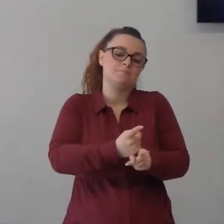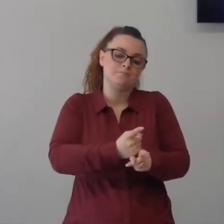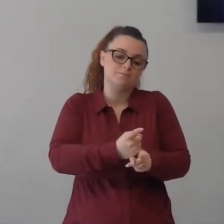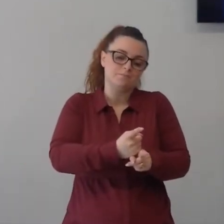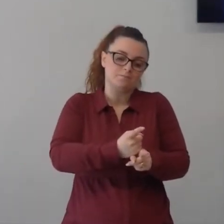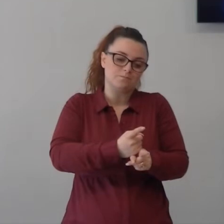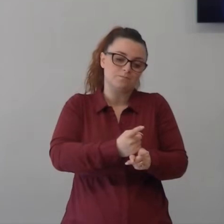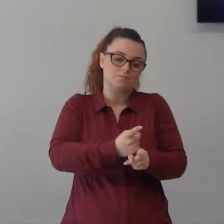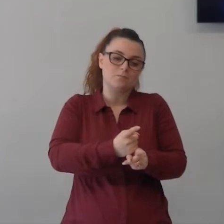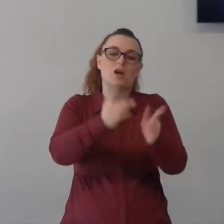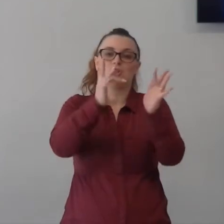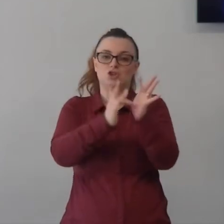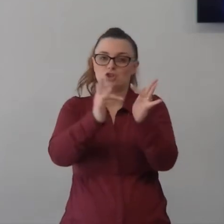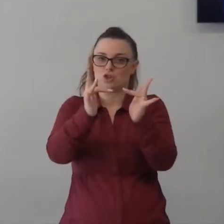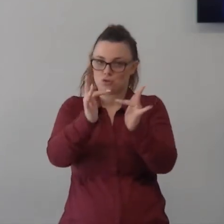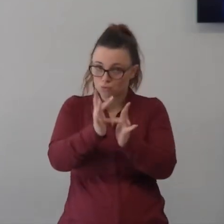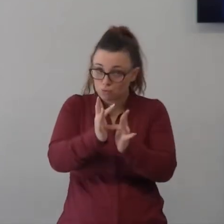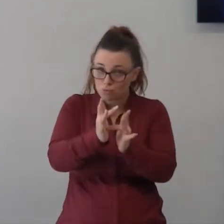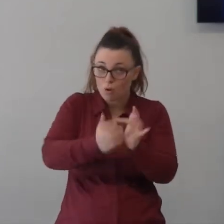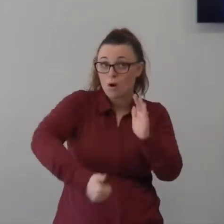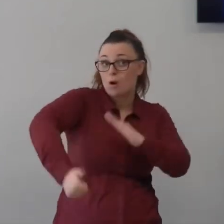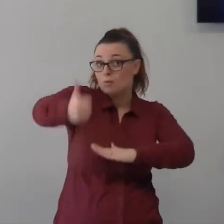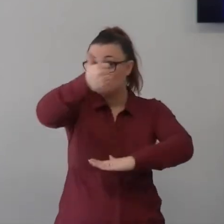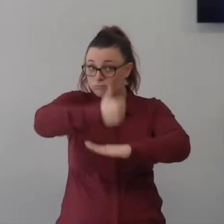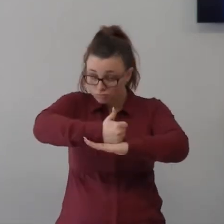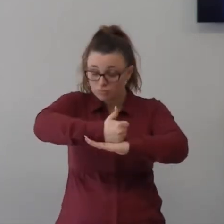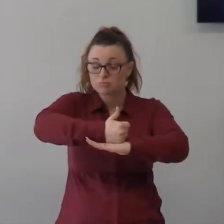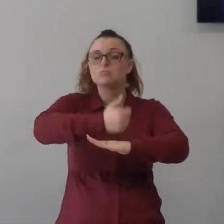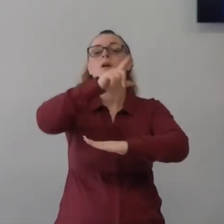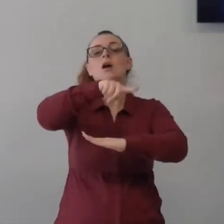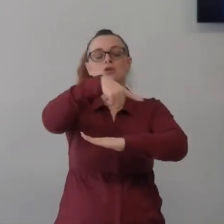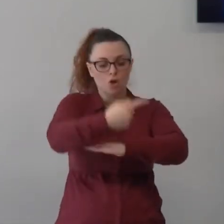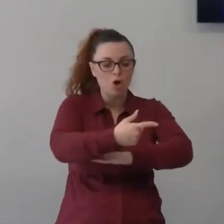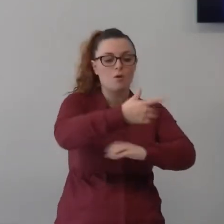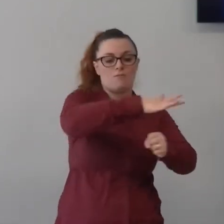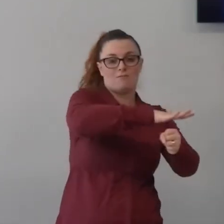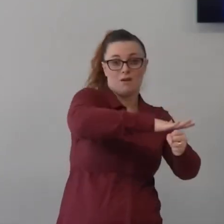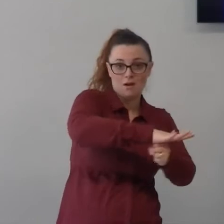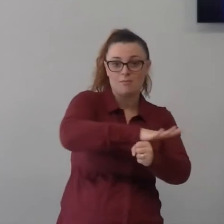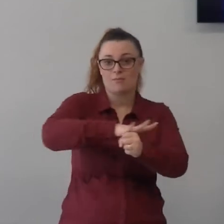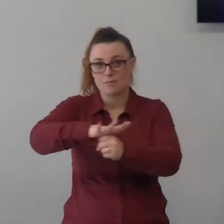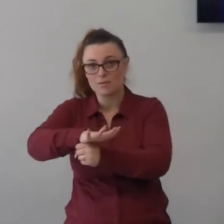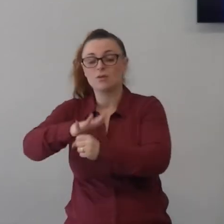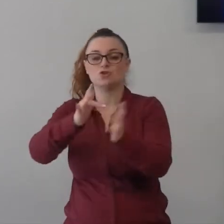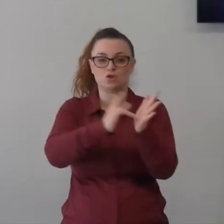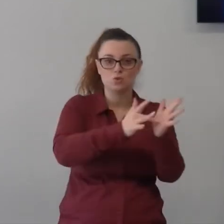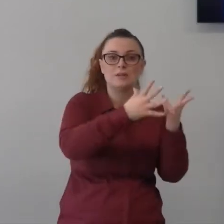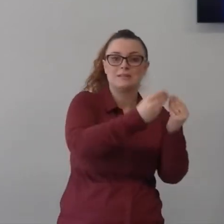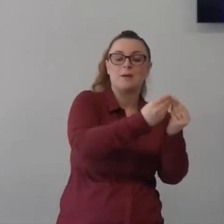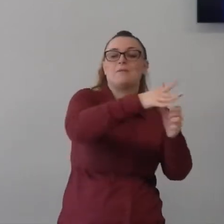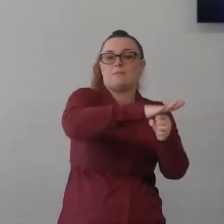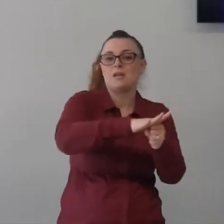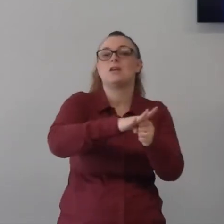Gesù è Gesù Gesù è la mia famiglia Gesù è il mio lavoro